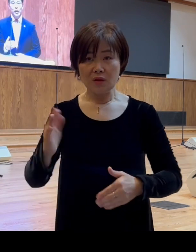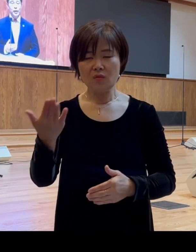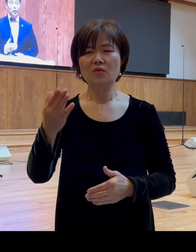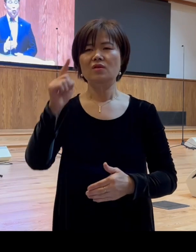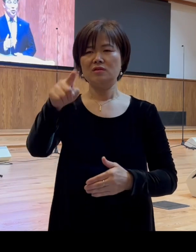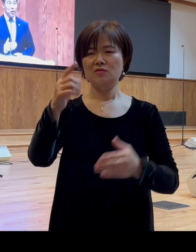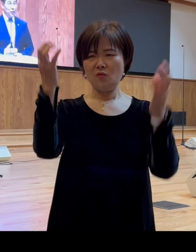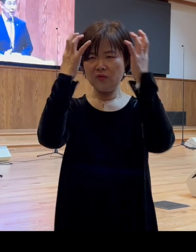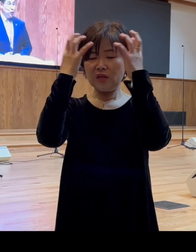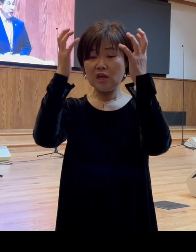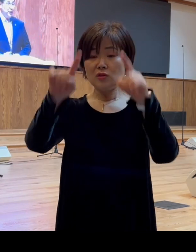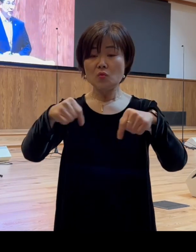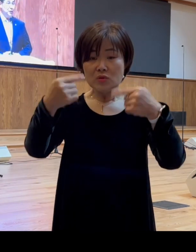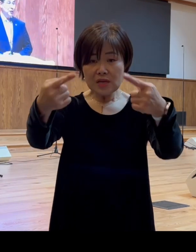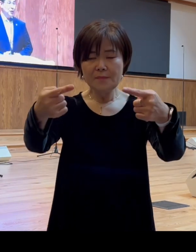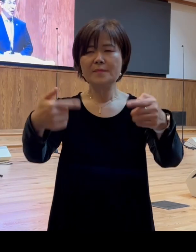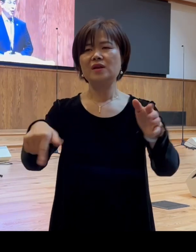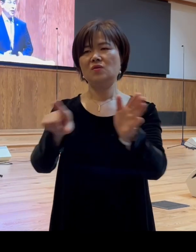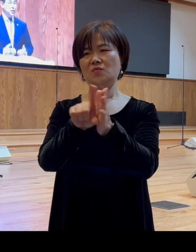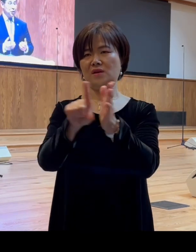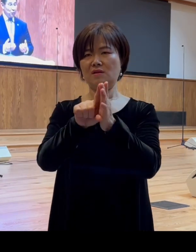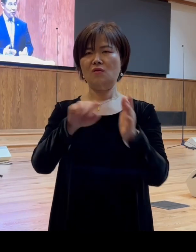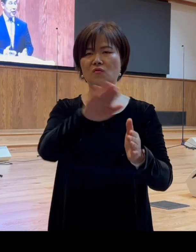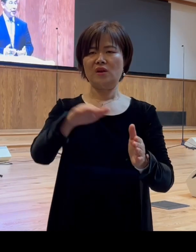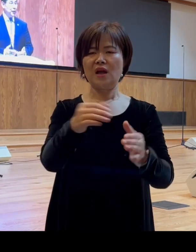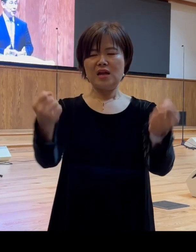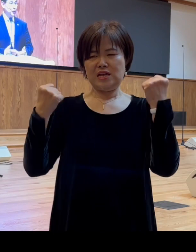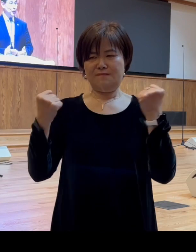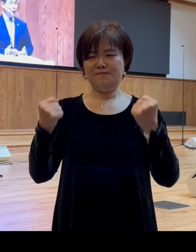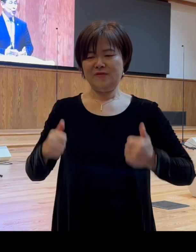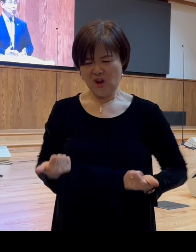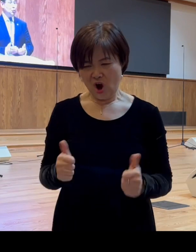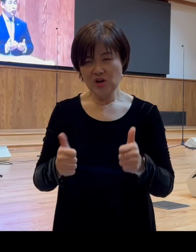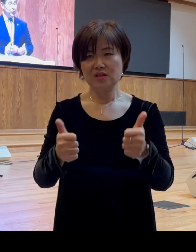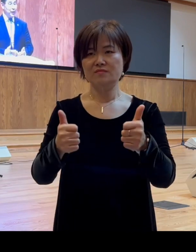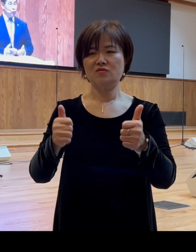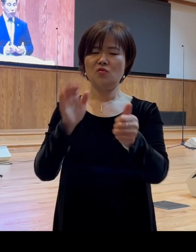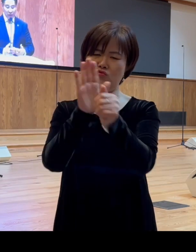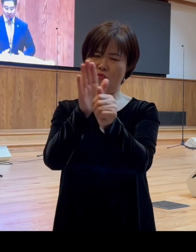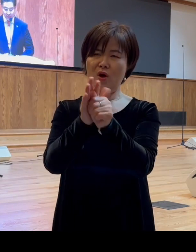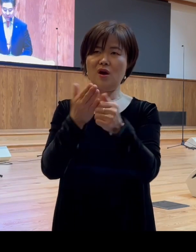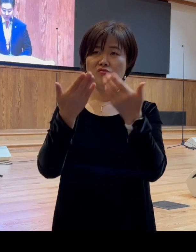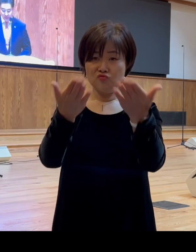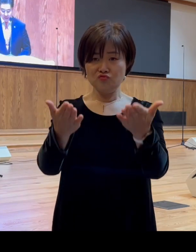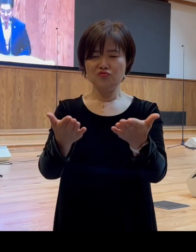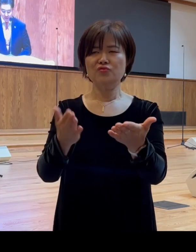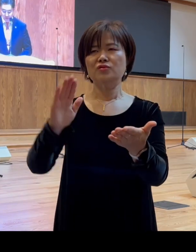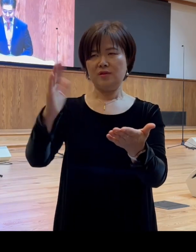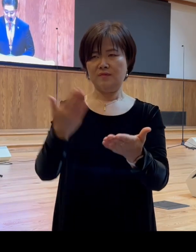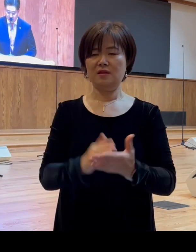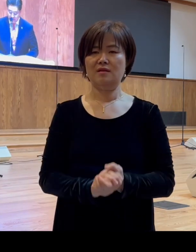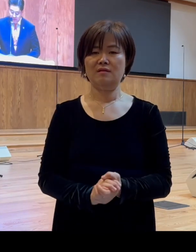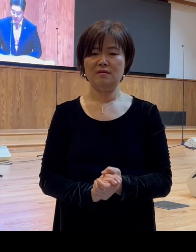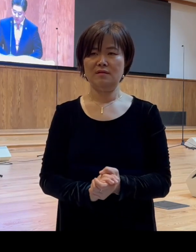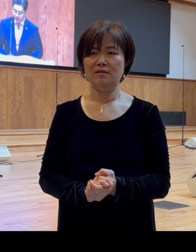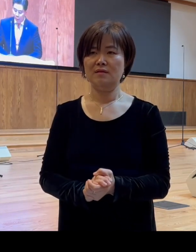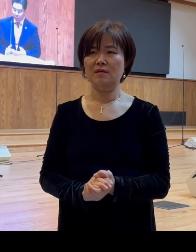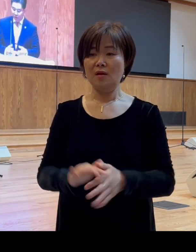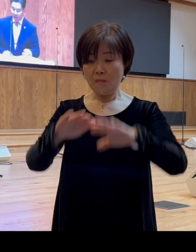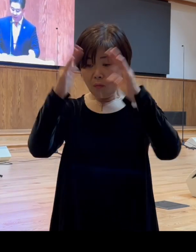동참하기 위하여 우리가 힘을 다하여 또 후원하는 것입니다 그럼 모든 일에는